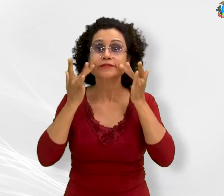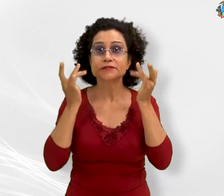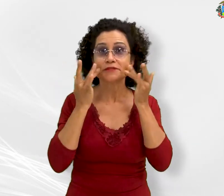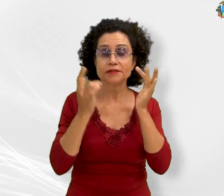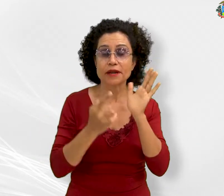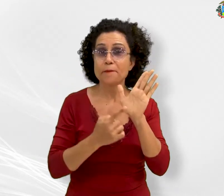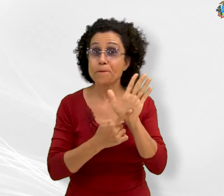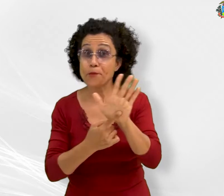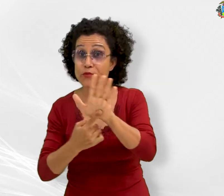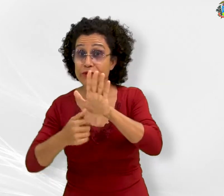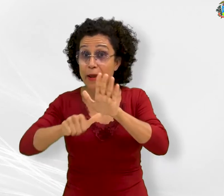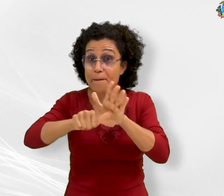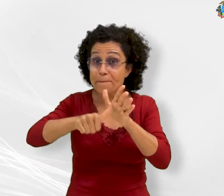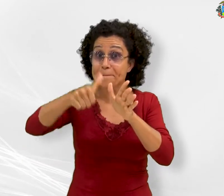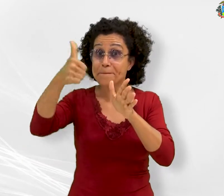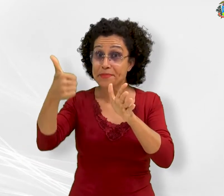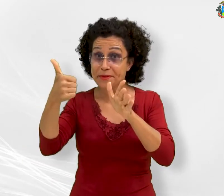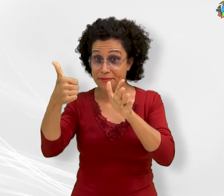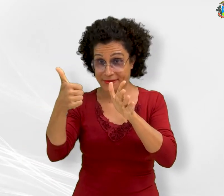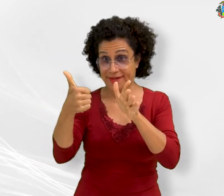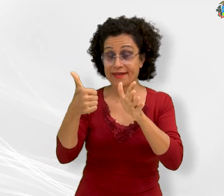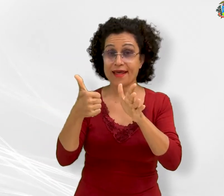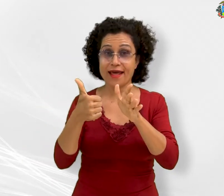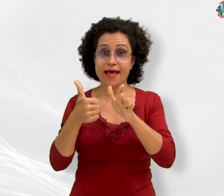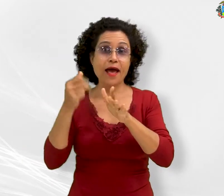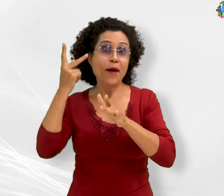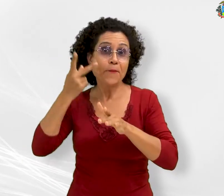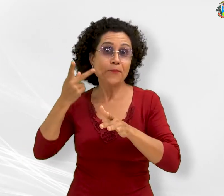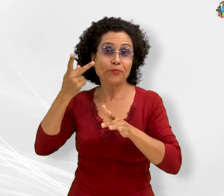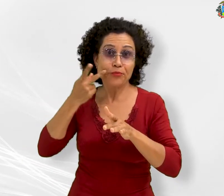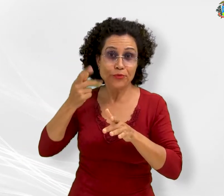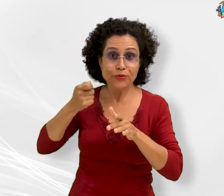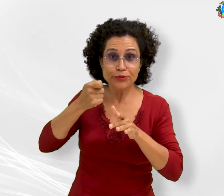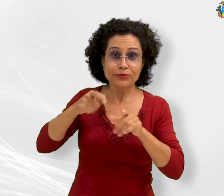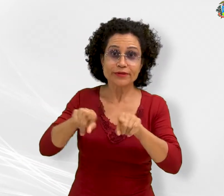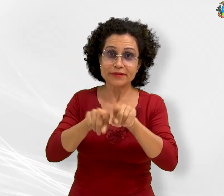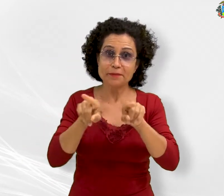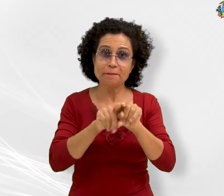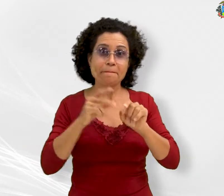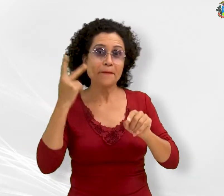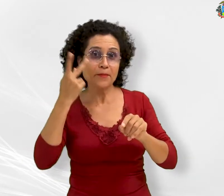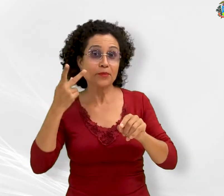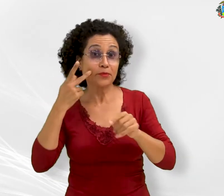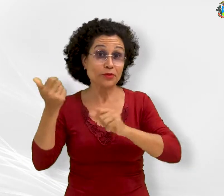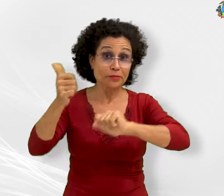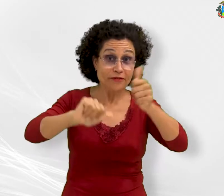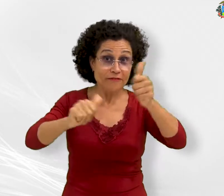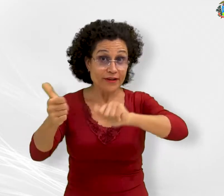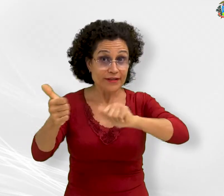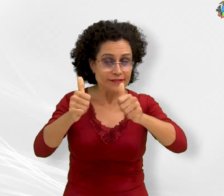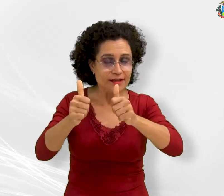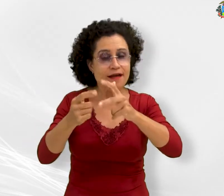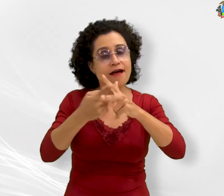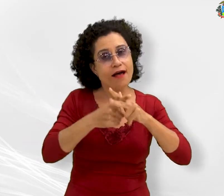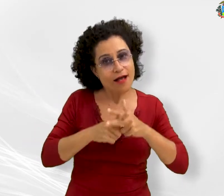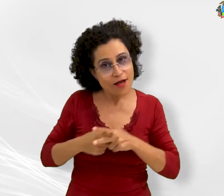Teatro fará a primeira apresentação do espetáculo a procuradores e promotores de justiça para avaliação e eventuais ajustes.